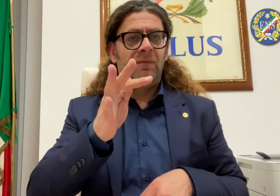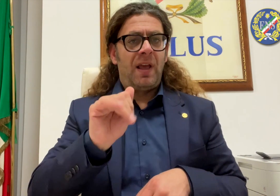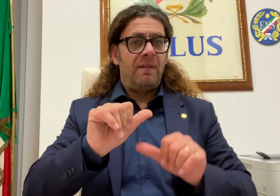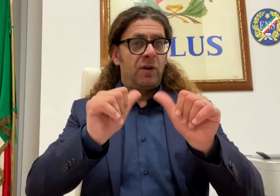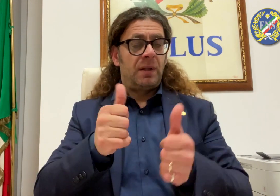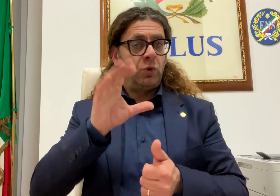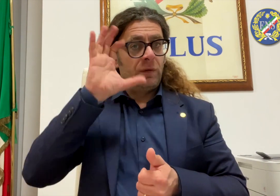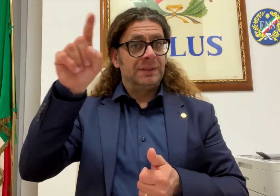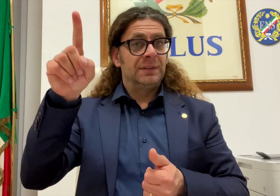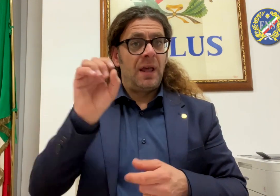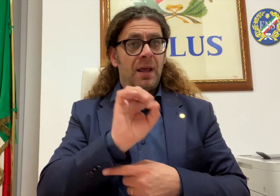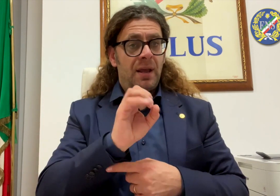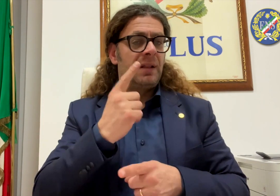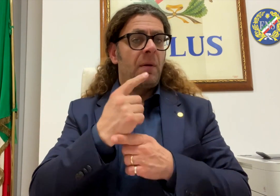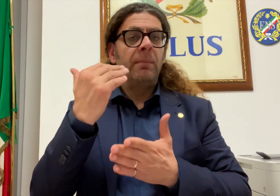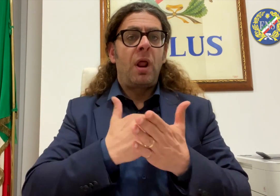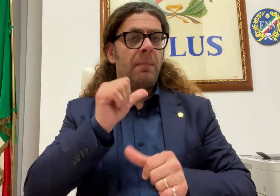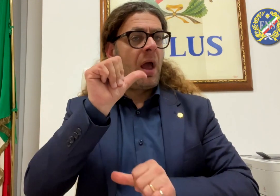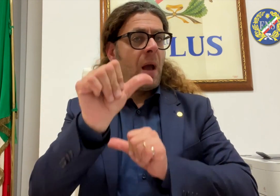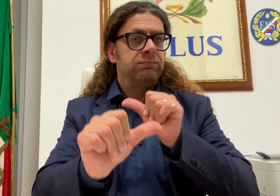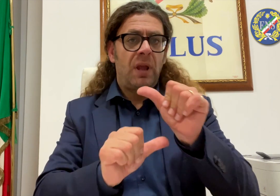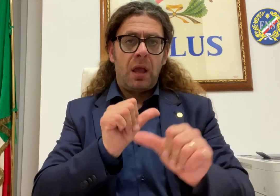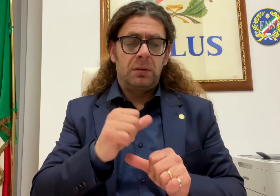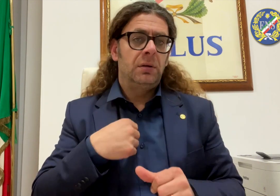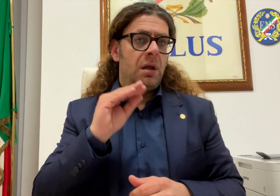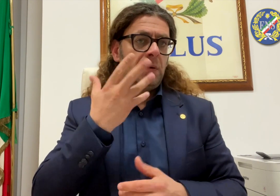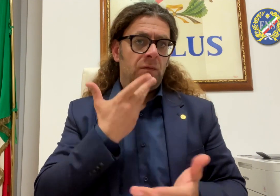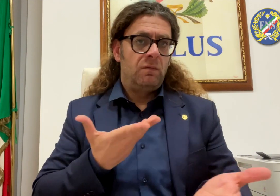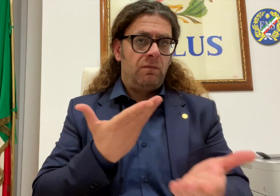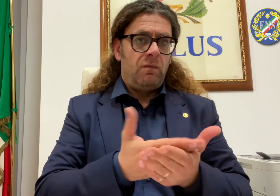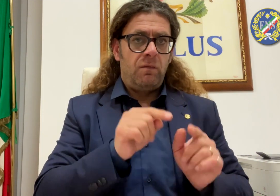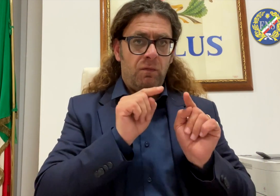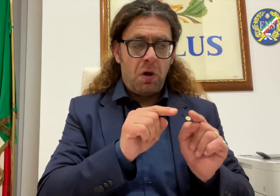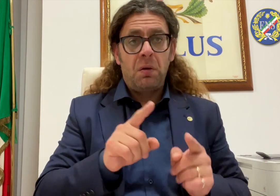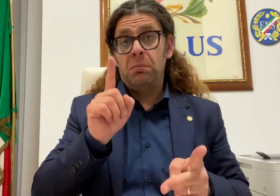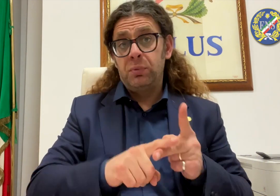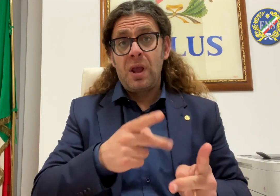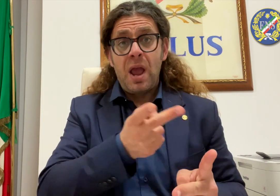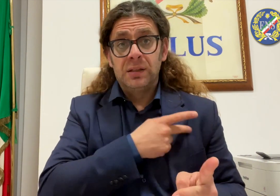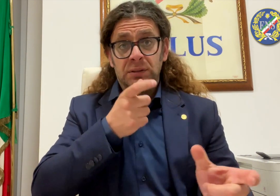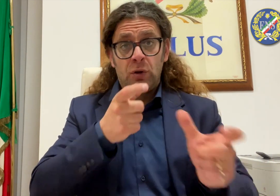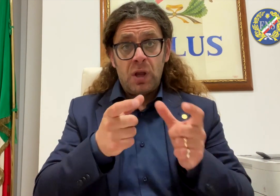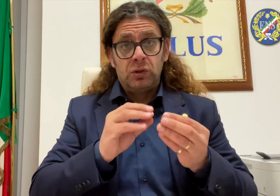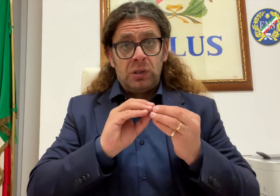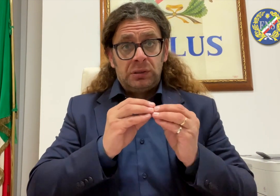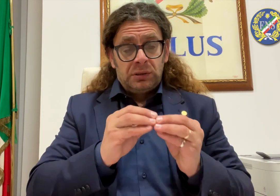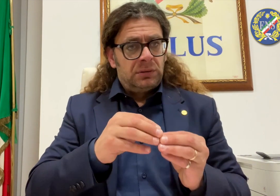L'ENS ha chiesto con forza la convocazione urgente di un tavolo tecnico con lo scopo di discutere sulla formazione specialistica nell'ambito